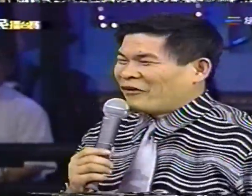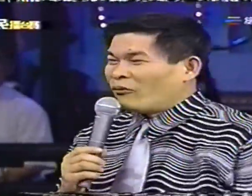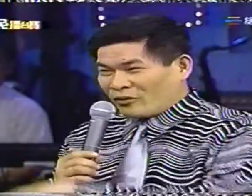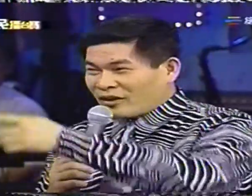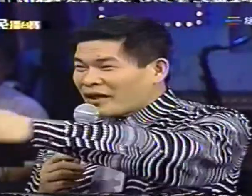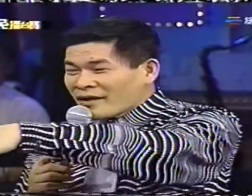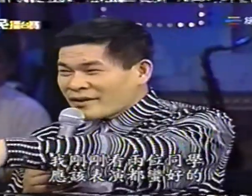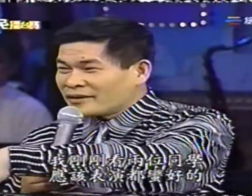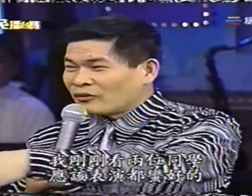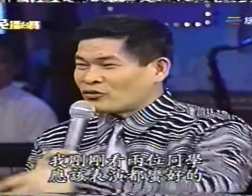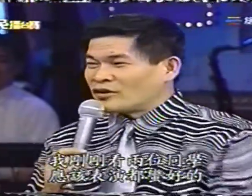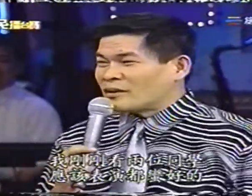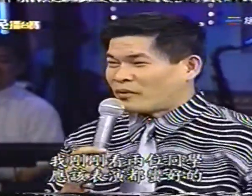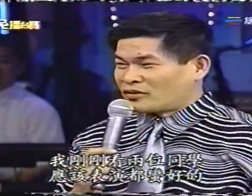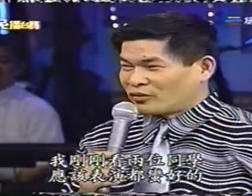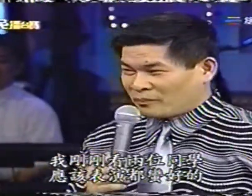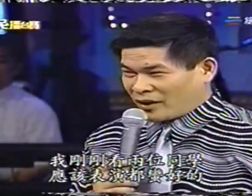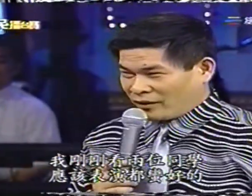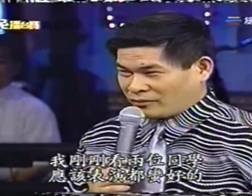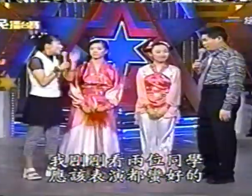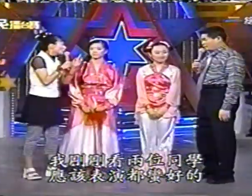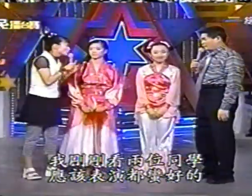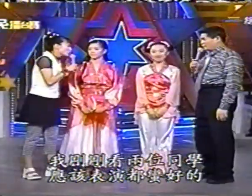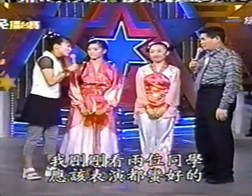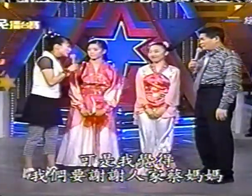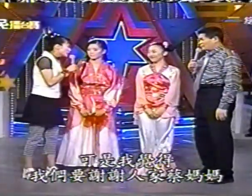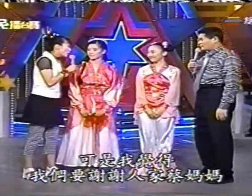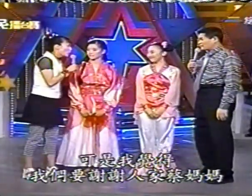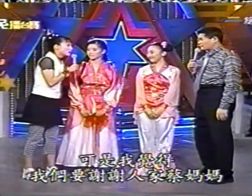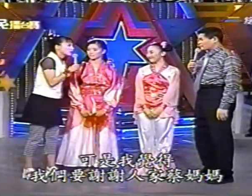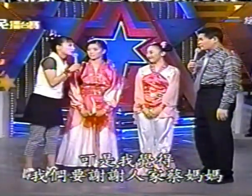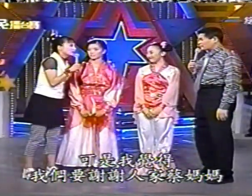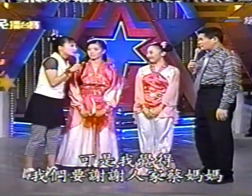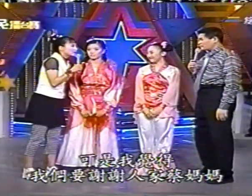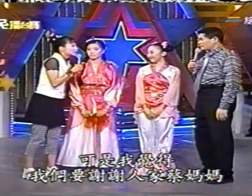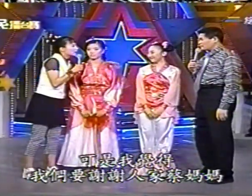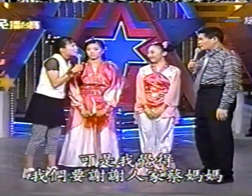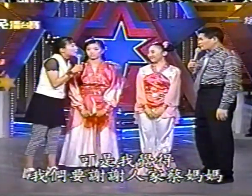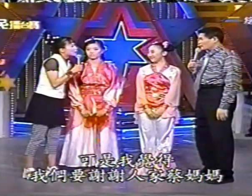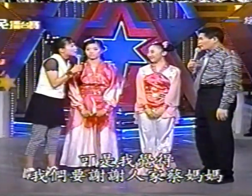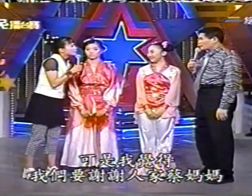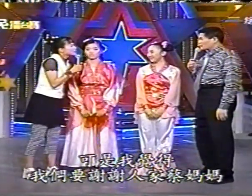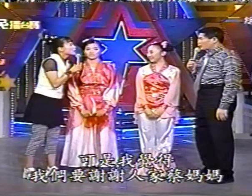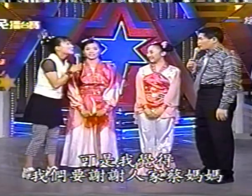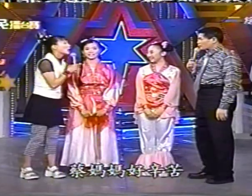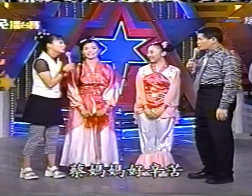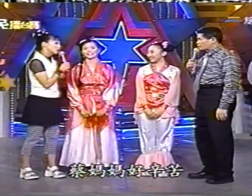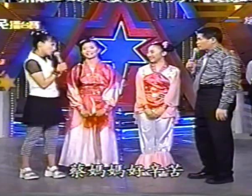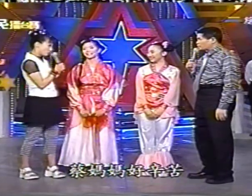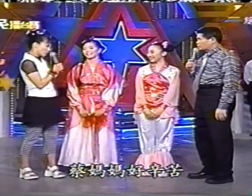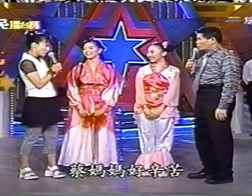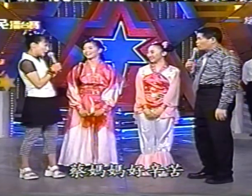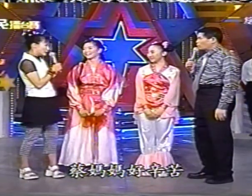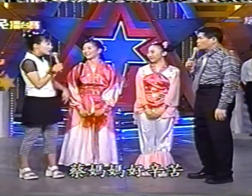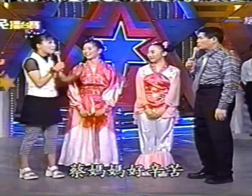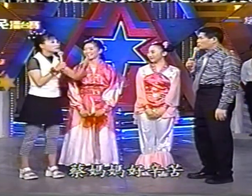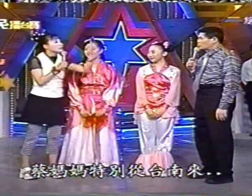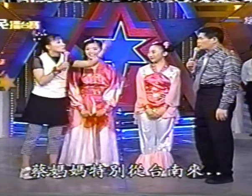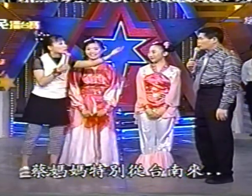我刚看联恩同学应该表现都蛮好可是我觉得要我们要谢谢一下蔡妈妈蔡妈妈好辛苦喔蔡妈妈特别从